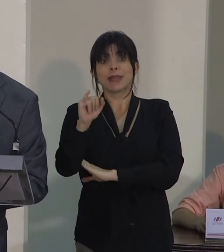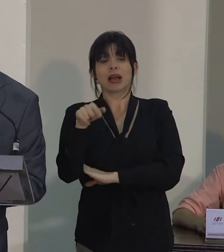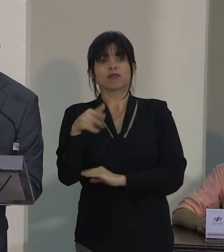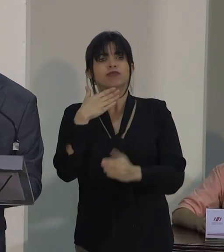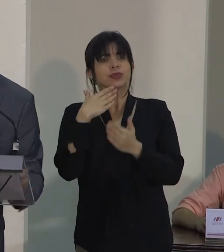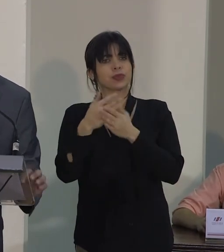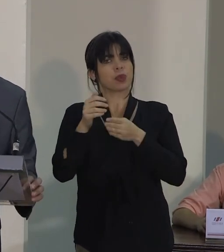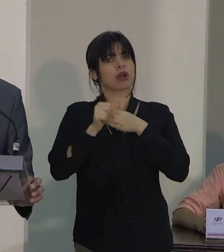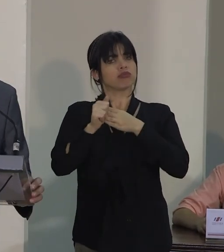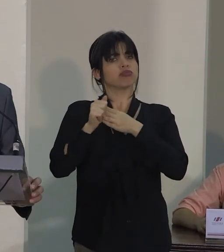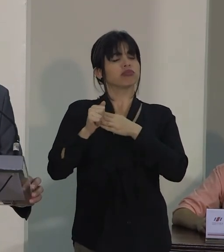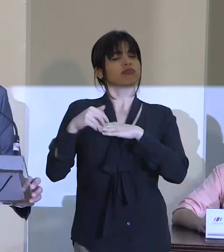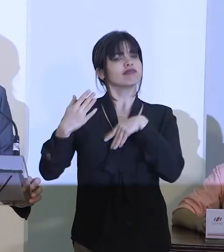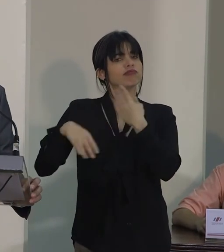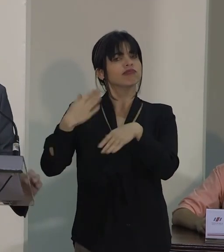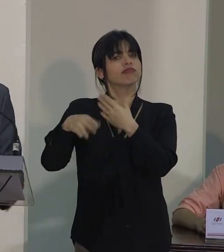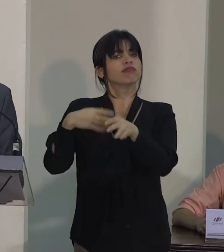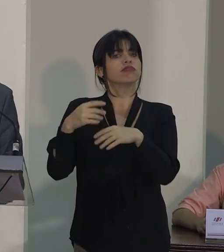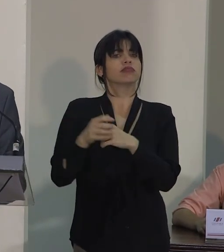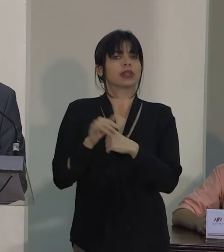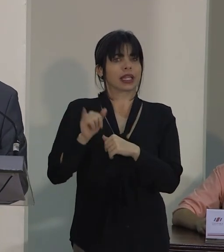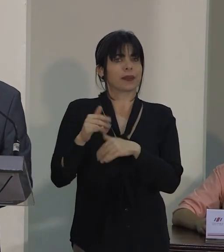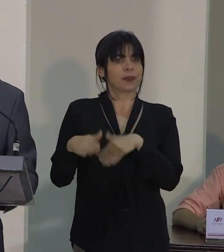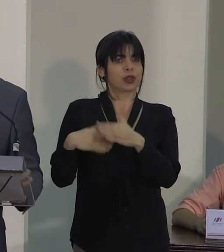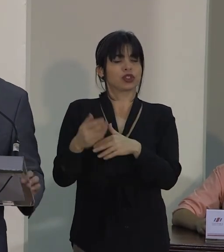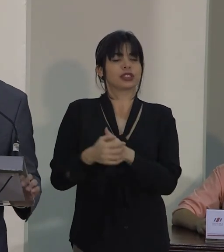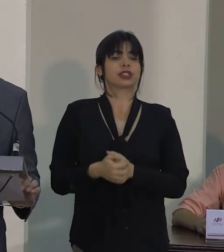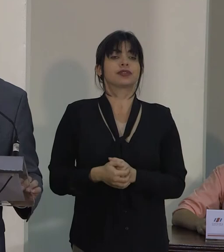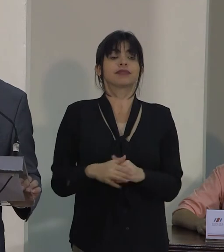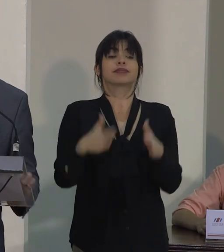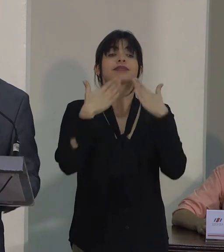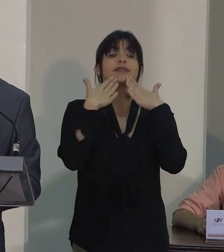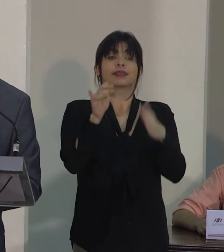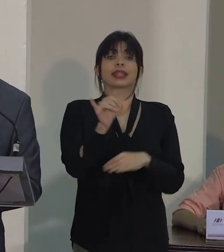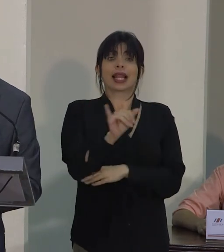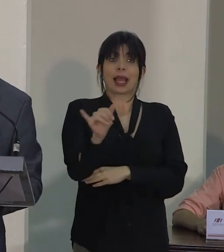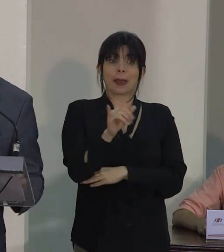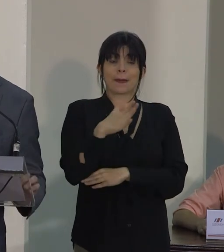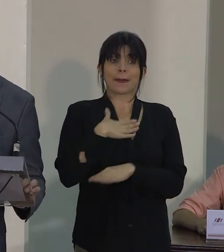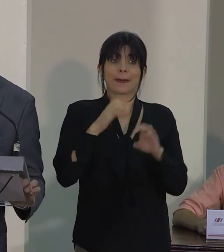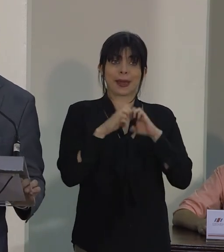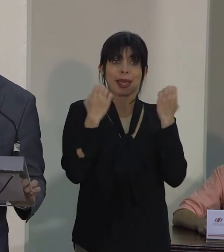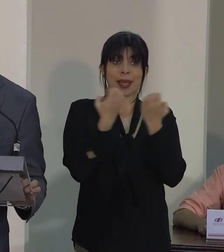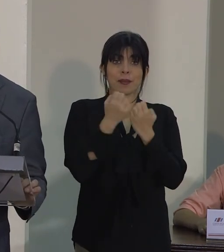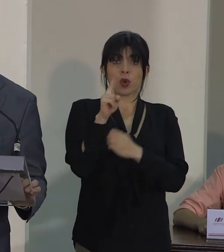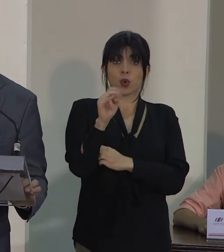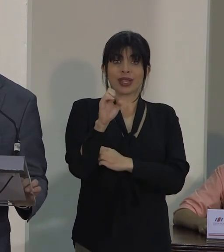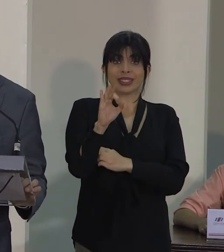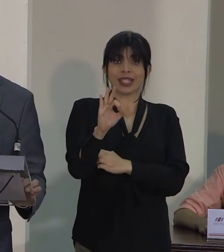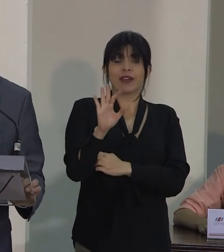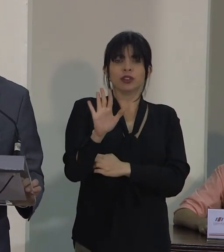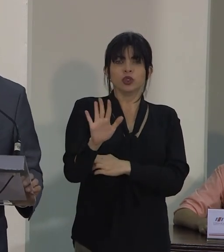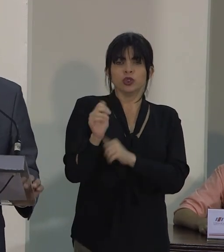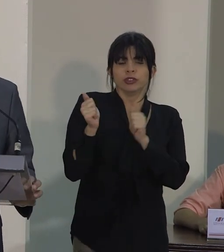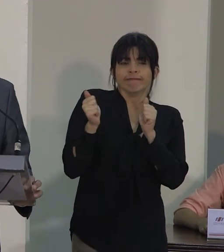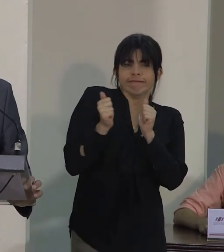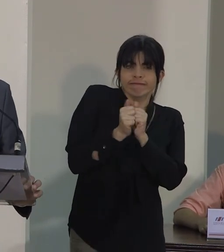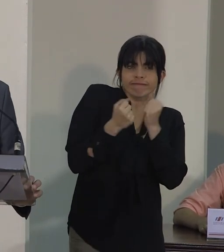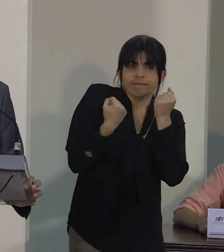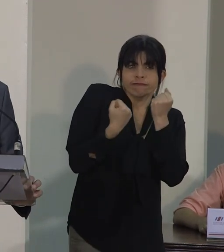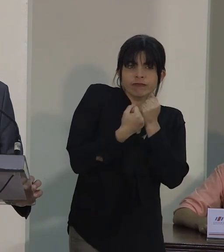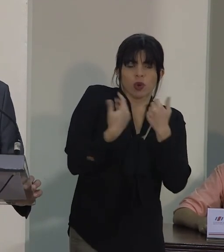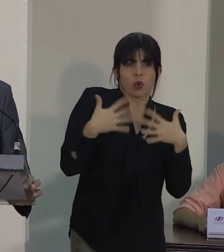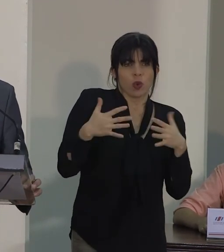eficiente liderazgo a lo largo de dicho proceso. Gracias también a mi equipo de UNICEF, cuyo acompañamiento fue